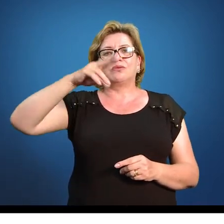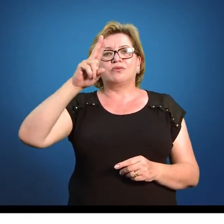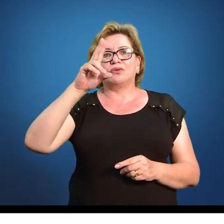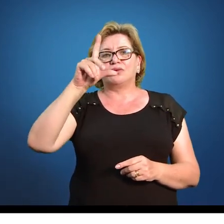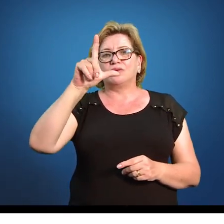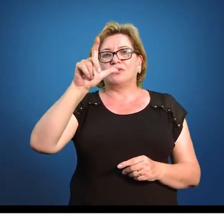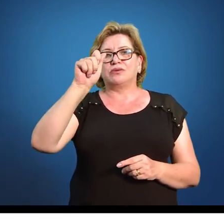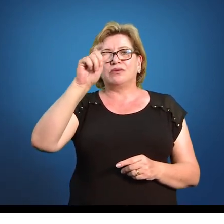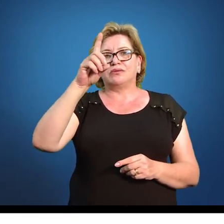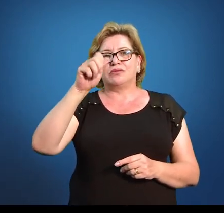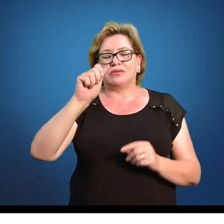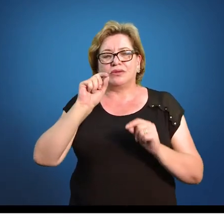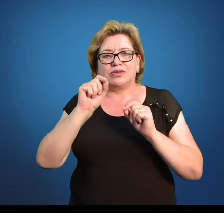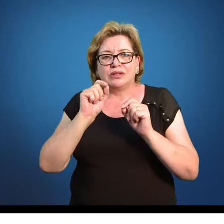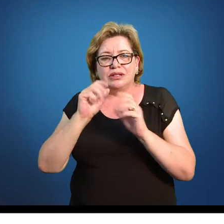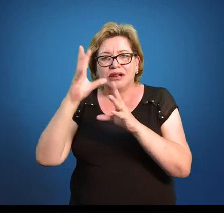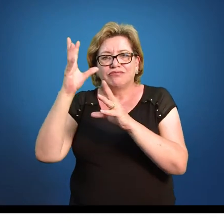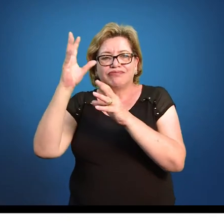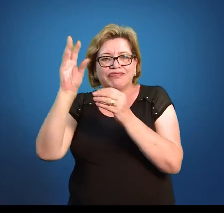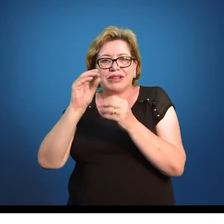O que é acumular alguma coisa?